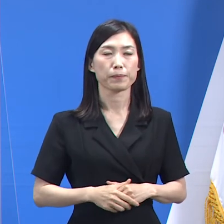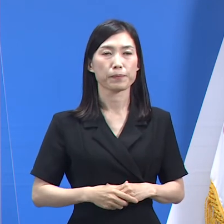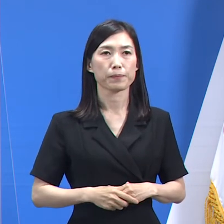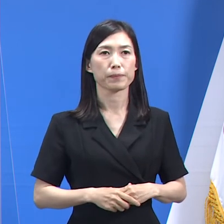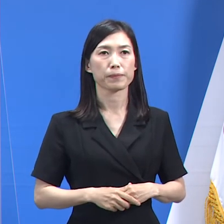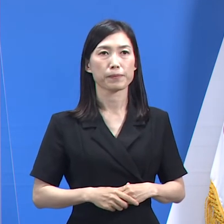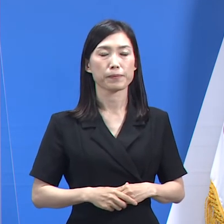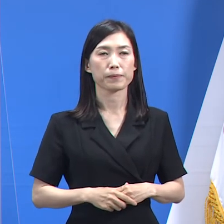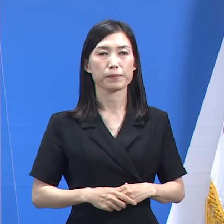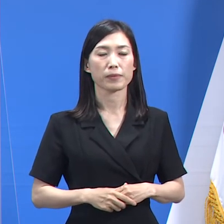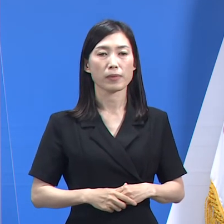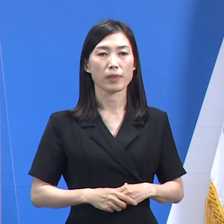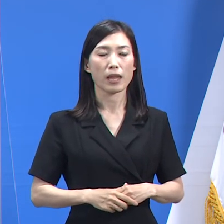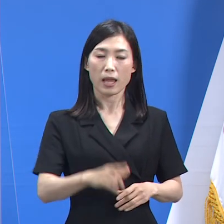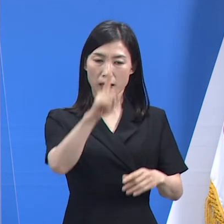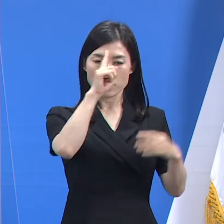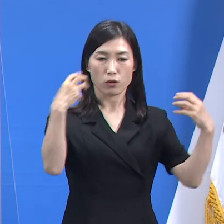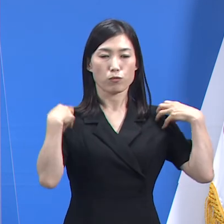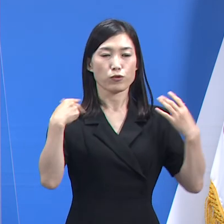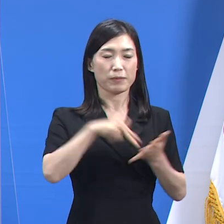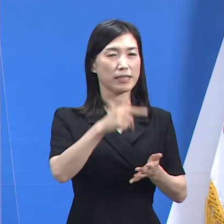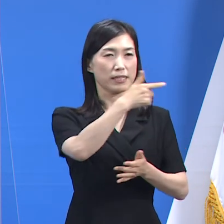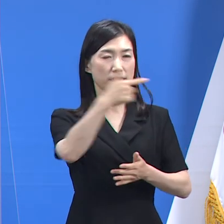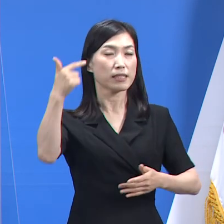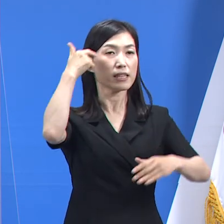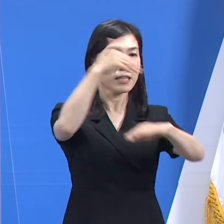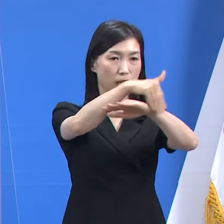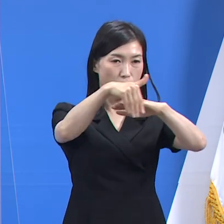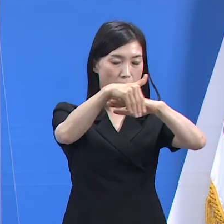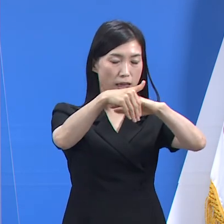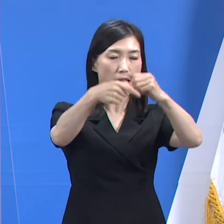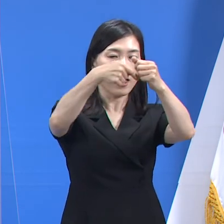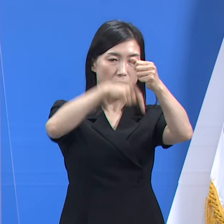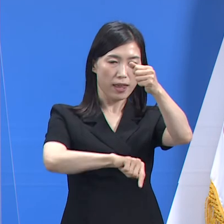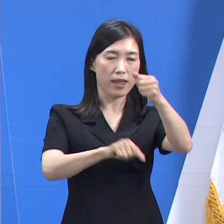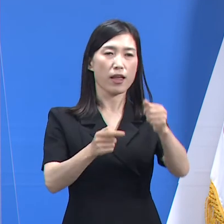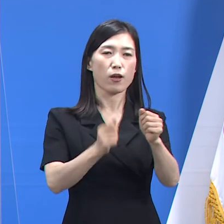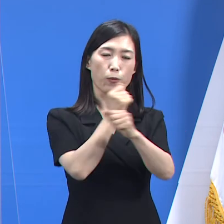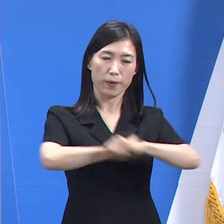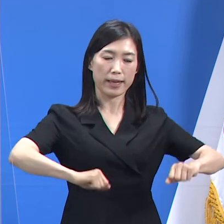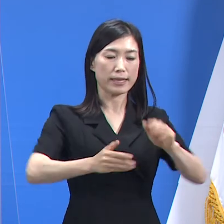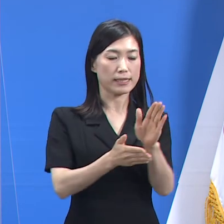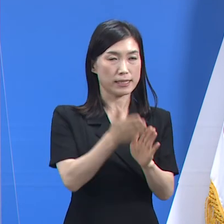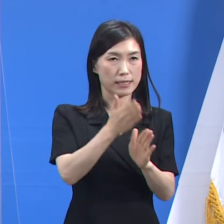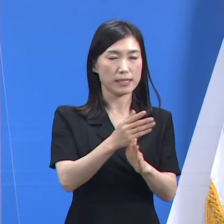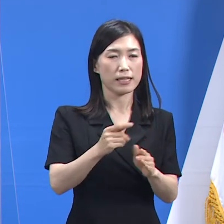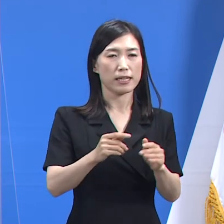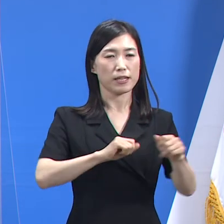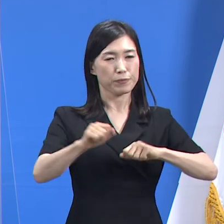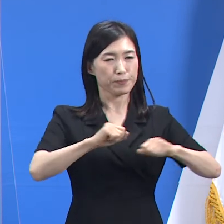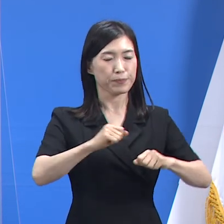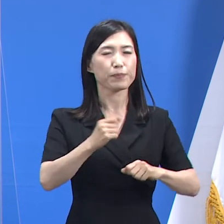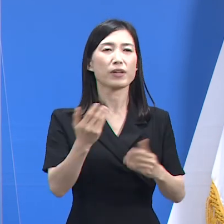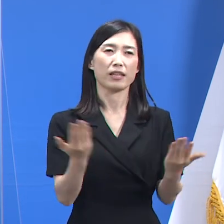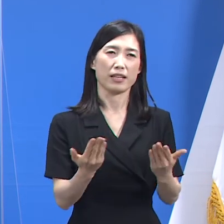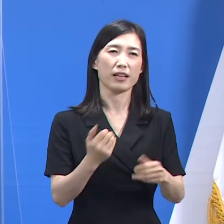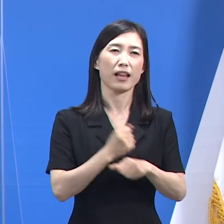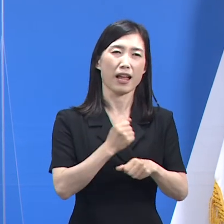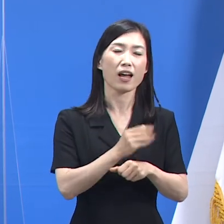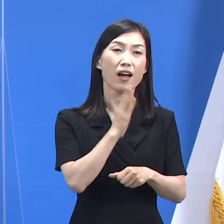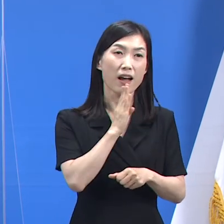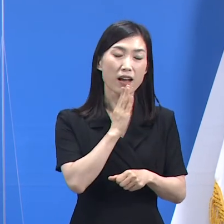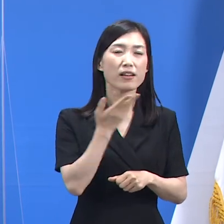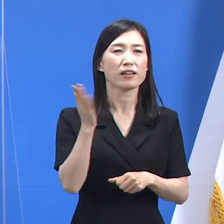정부가 계획을 세우고 광역지자체가 정책에 맞춰 대응을 관리해내지만 사실